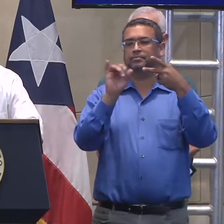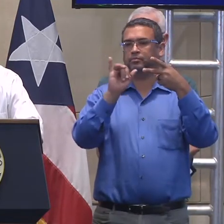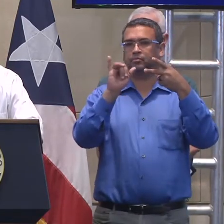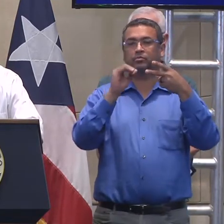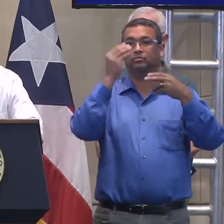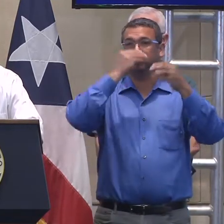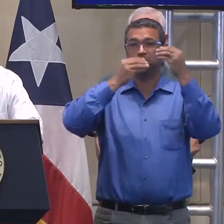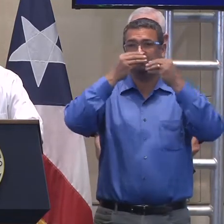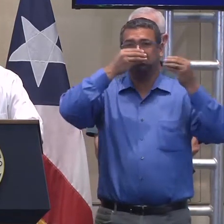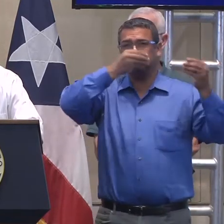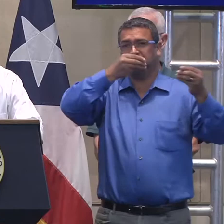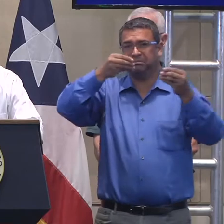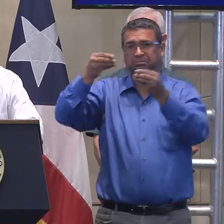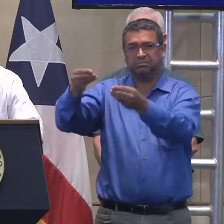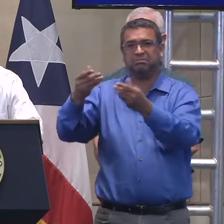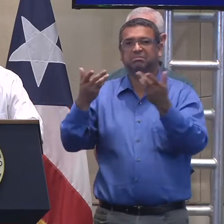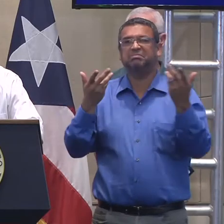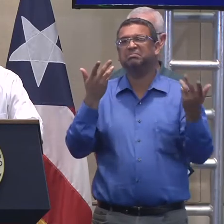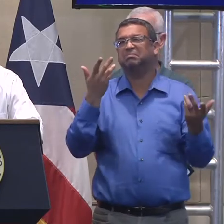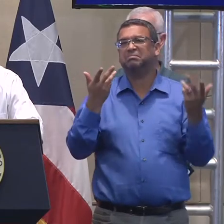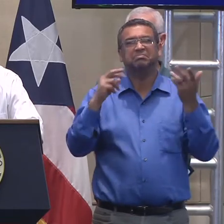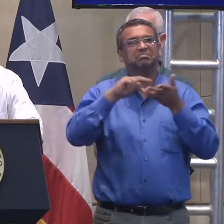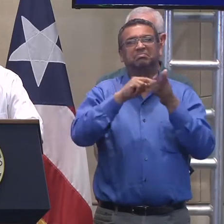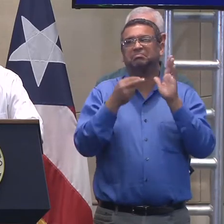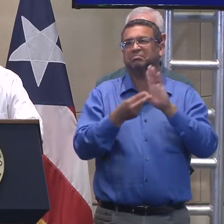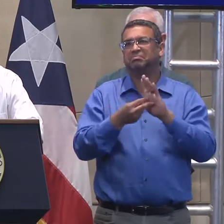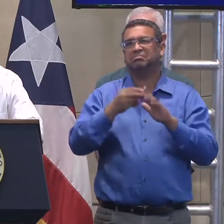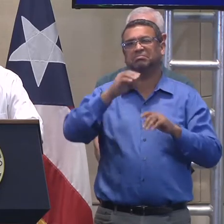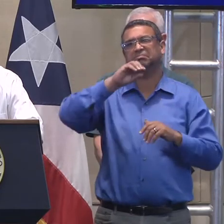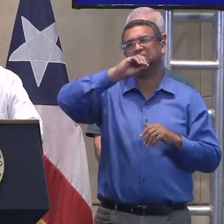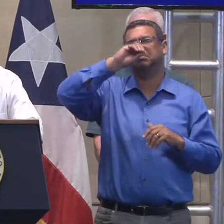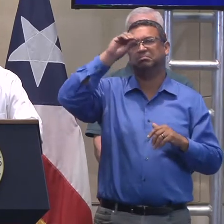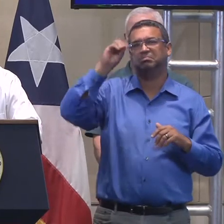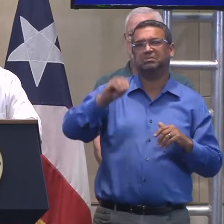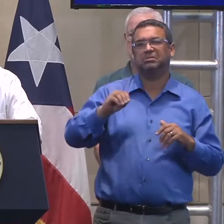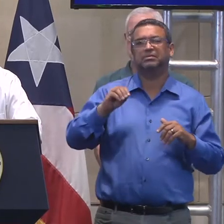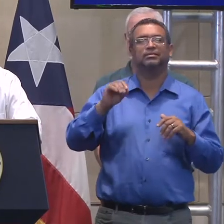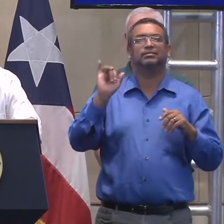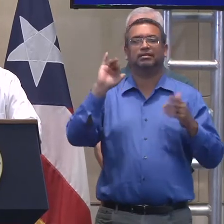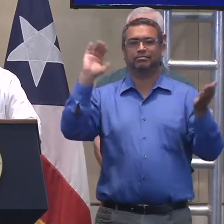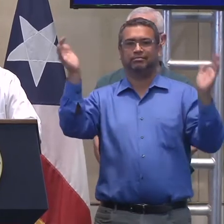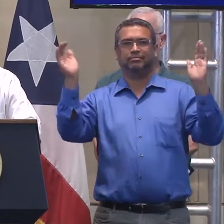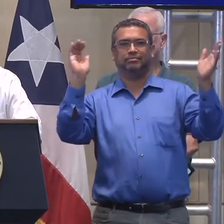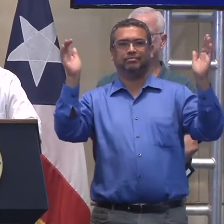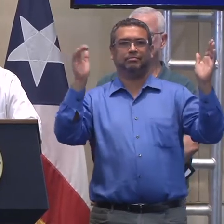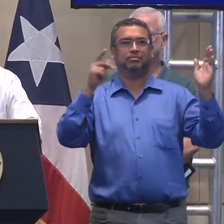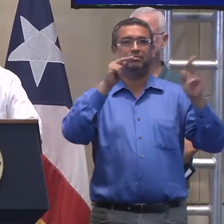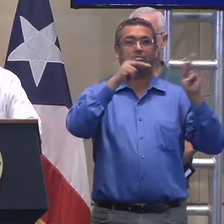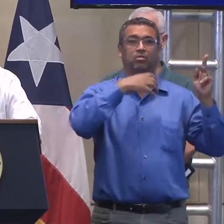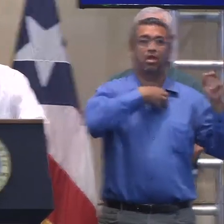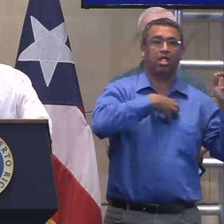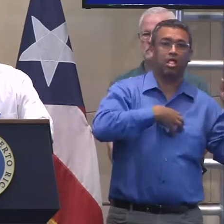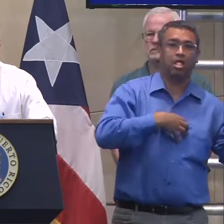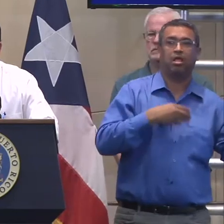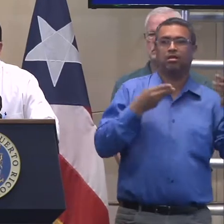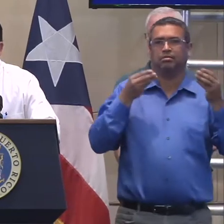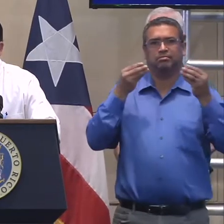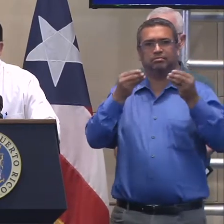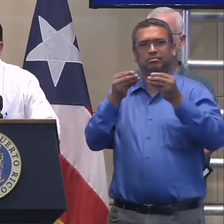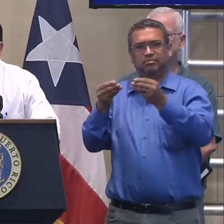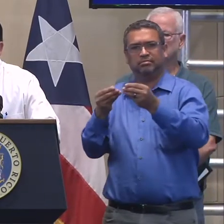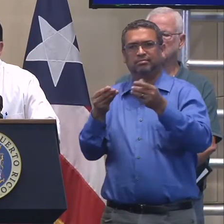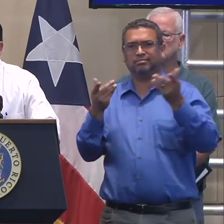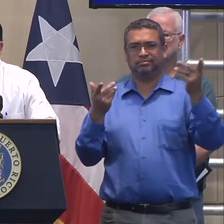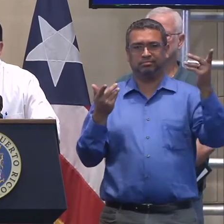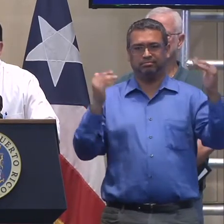¿Qué porciento representa de la necesidad de comida que ha creado el huracán? Y si en los